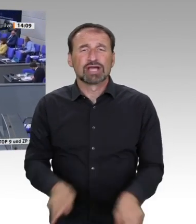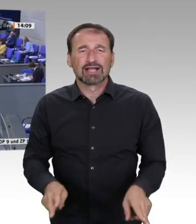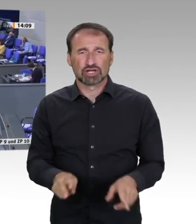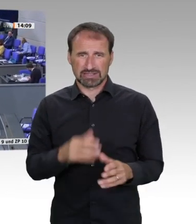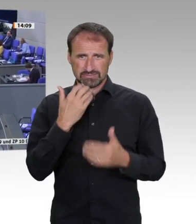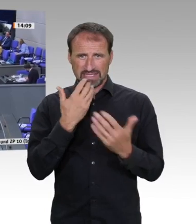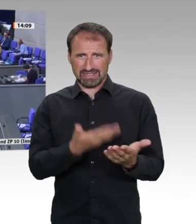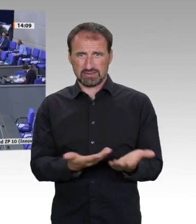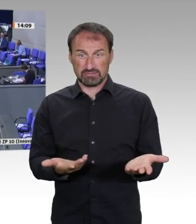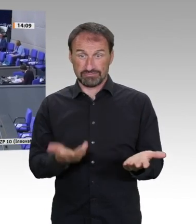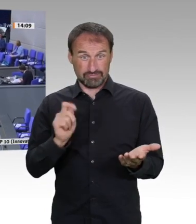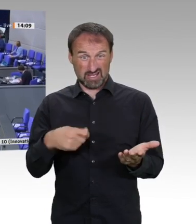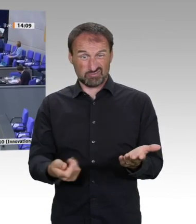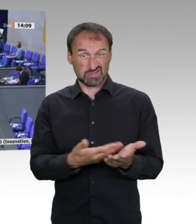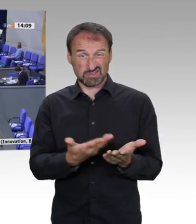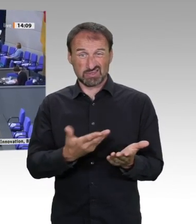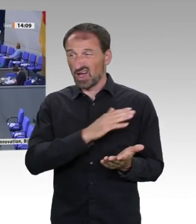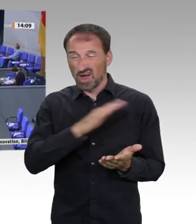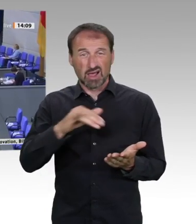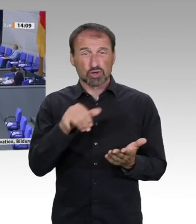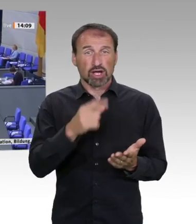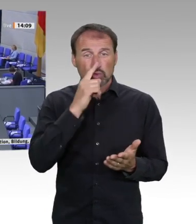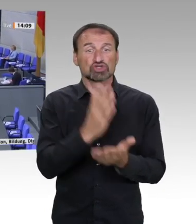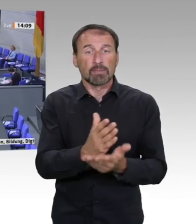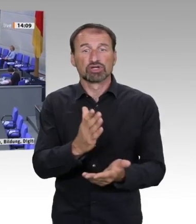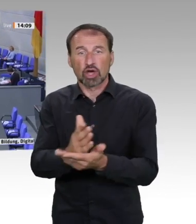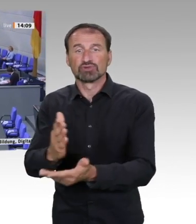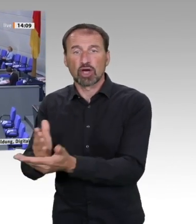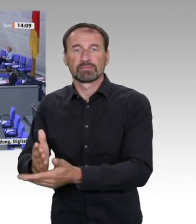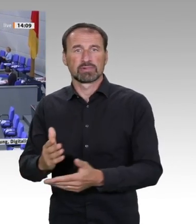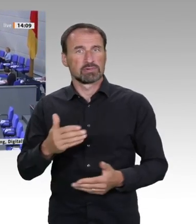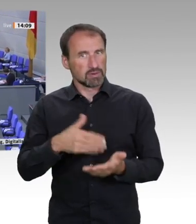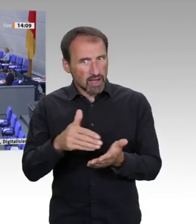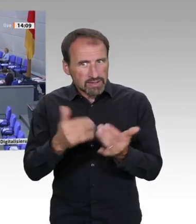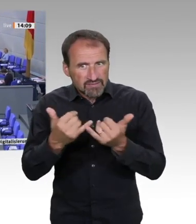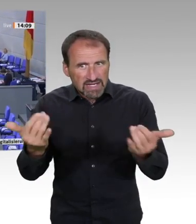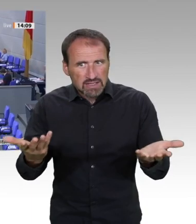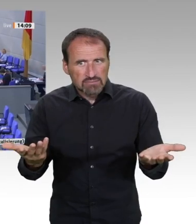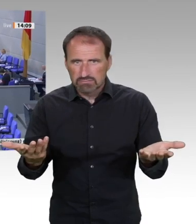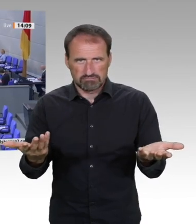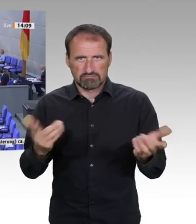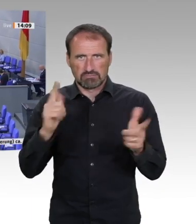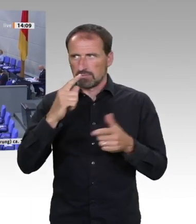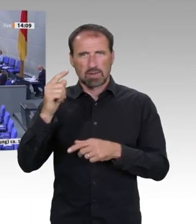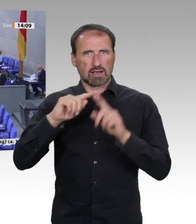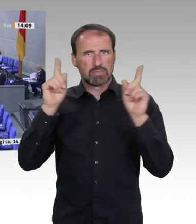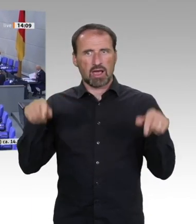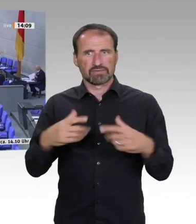Sehr geehrter Herr Präsident! Liebe Kolleginnen und Kollegen! Bei allen Debatten, die wir jetzt dieser Tage